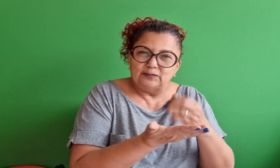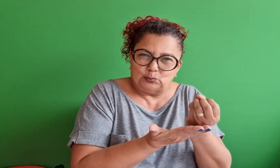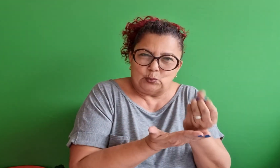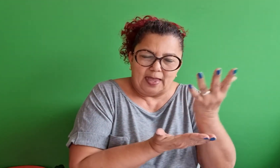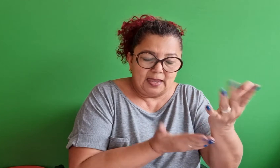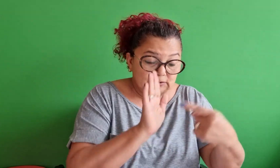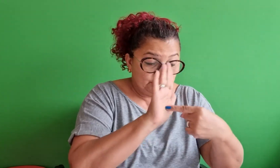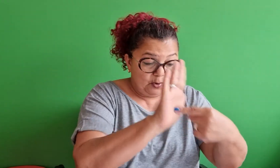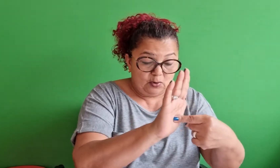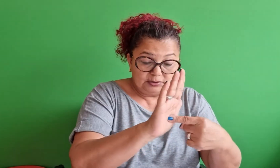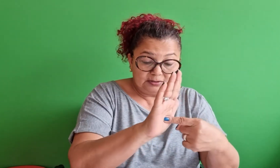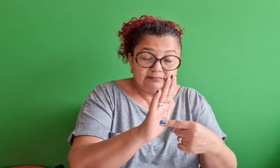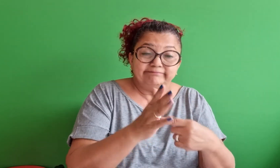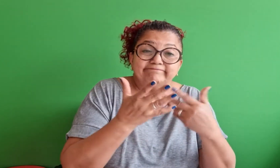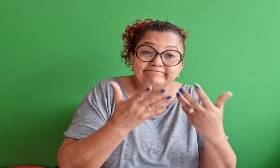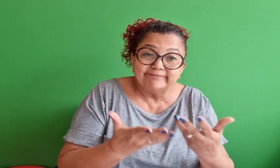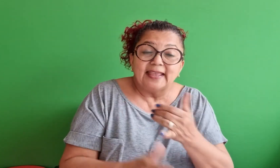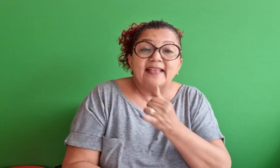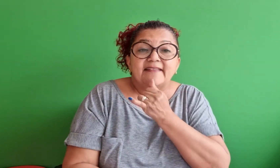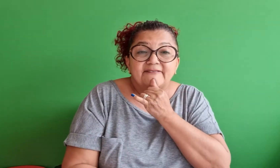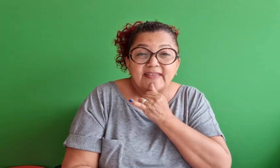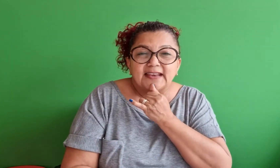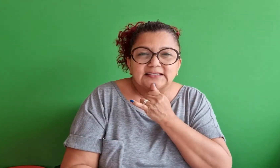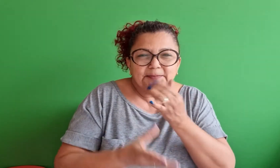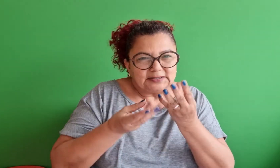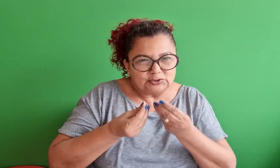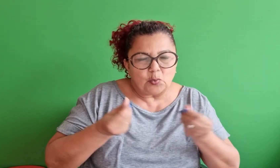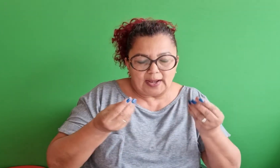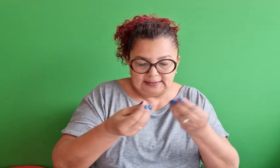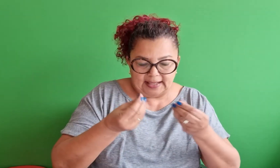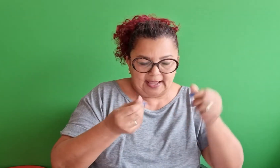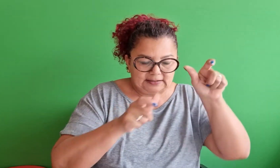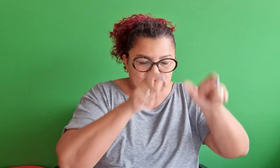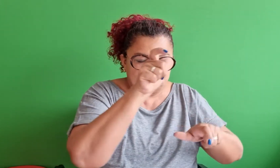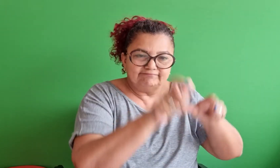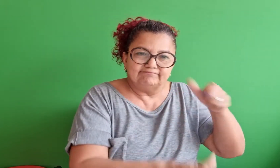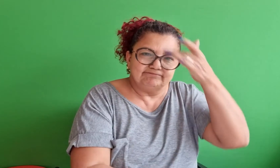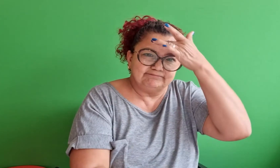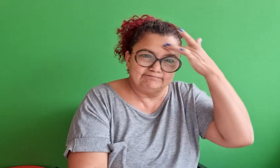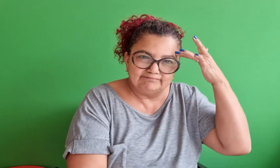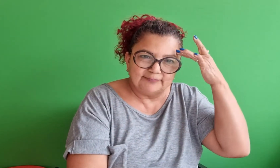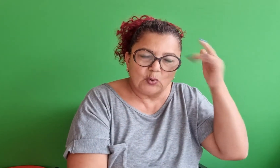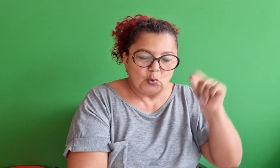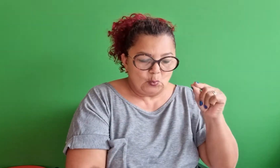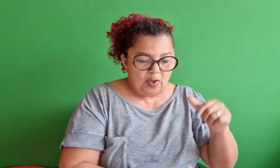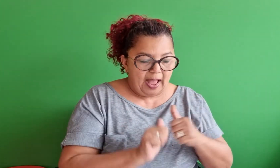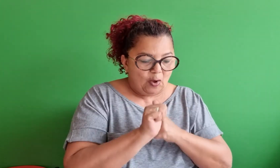e segundo o Evangelho, segundo o Espiritismo, nos mostra que, infelizmente, as qualidades dos homens